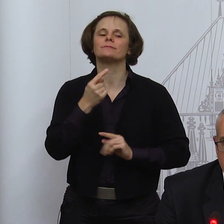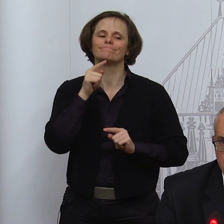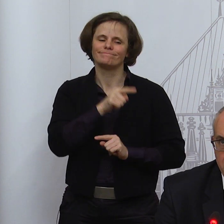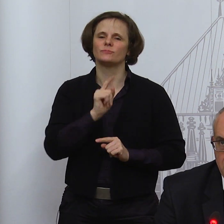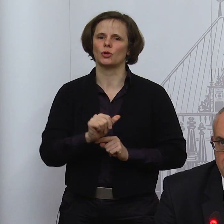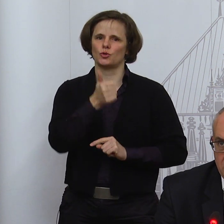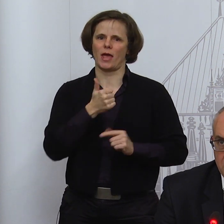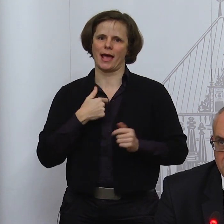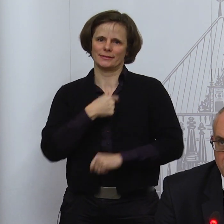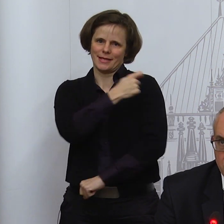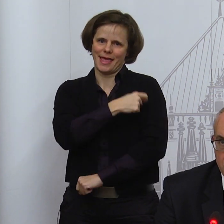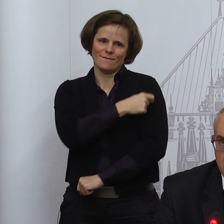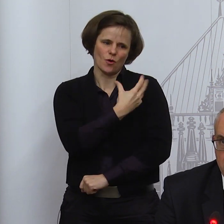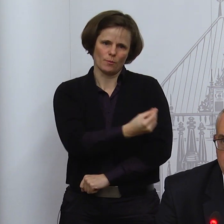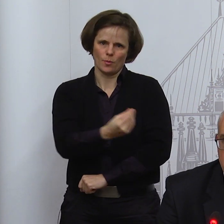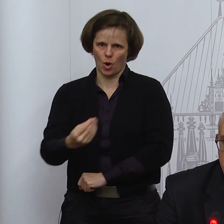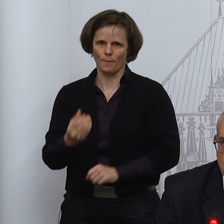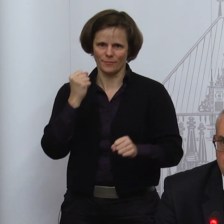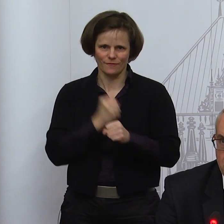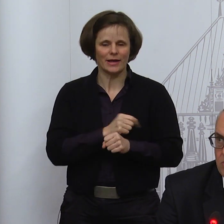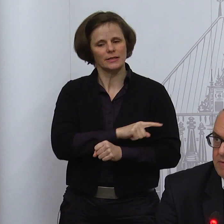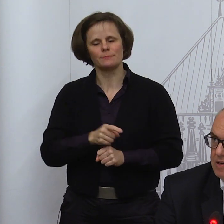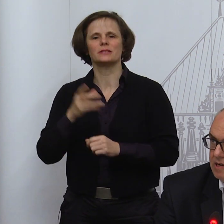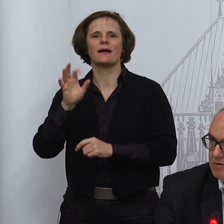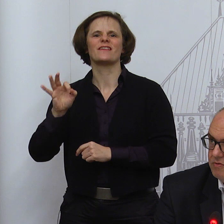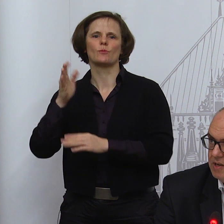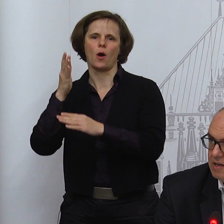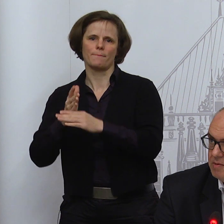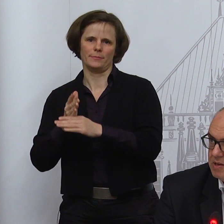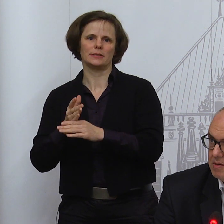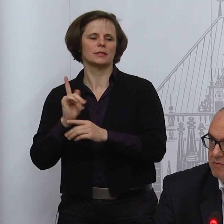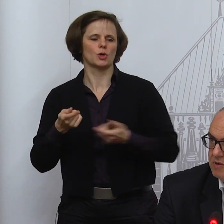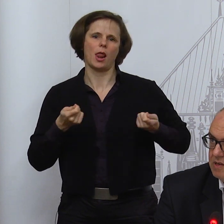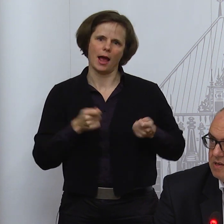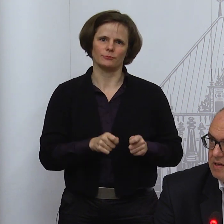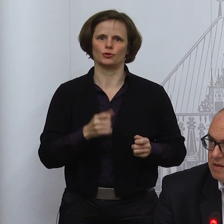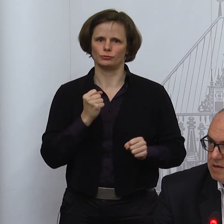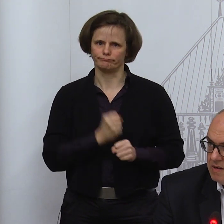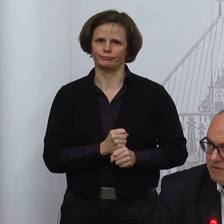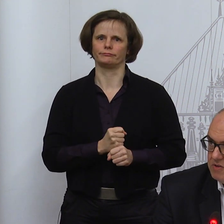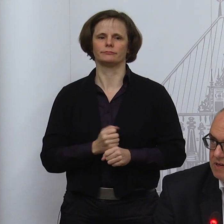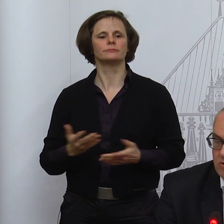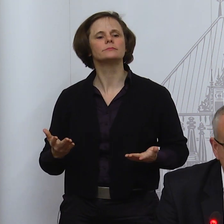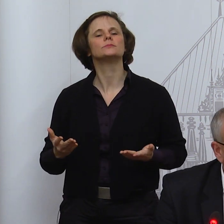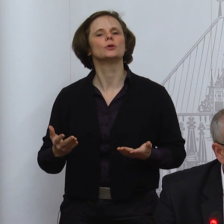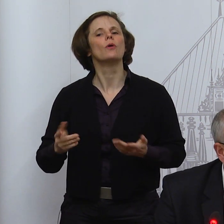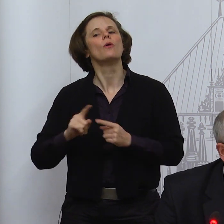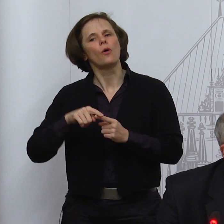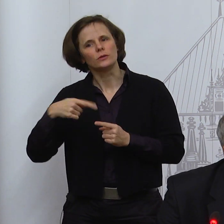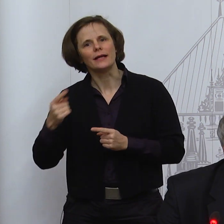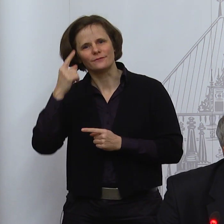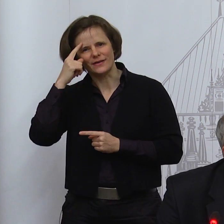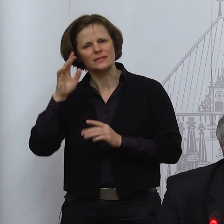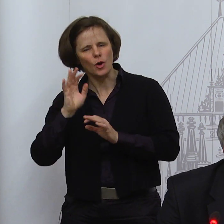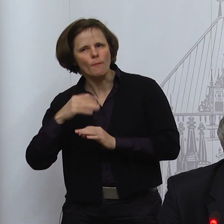deshalb passt das auch zusammen. Bis Mitte Februar haben wir die Alten und Pflegeheime geimpft. Dann wissen wir auch genauer,